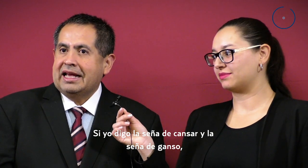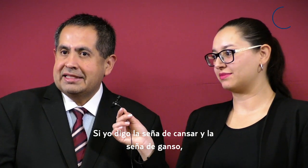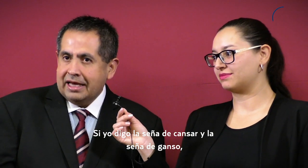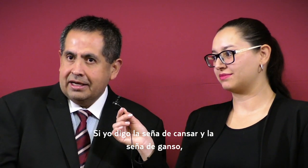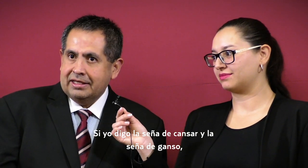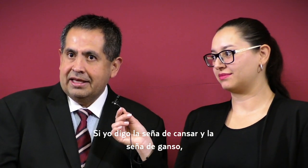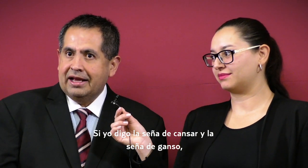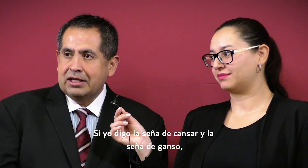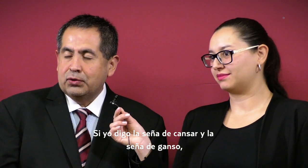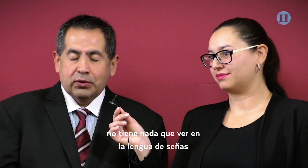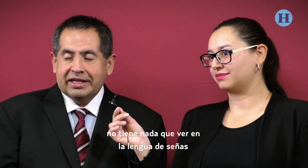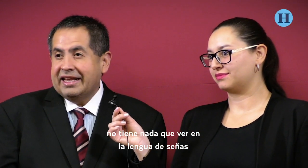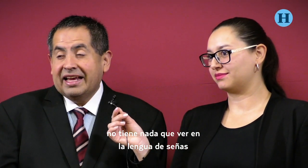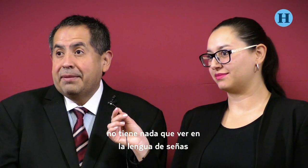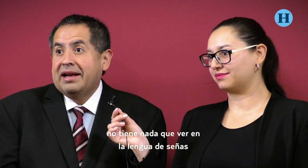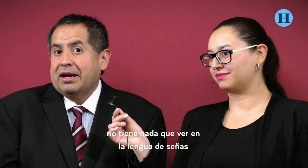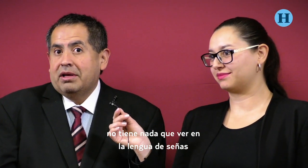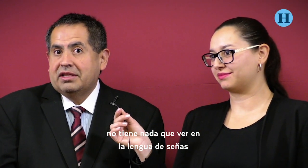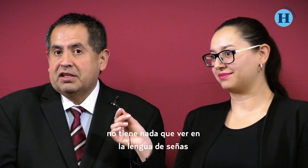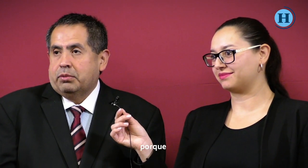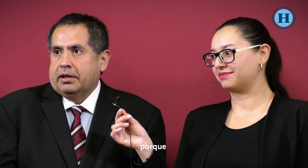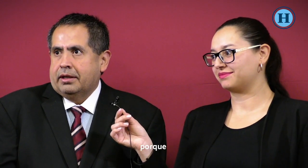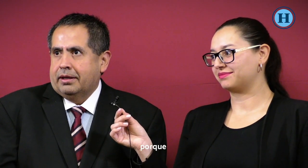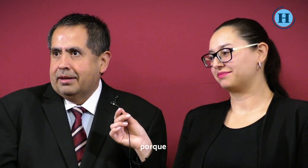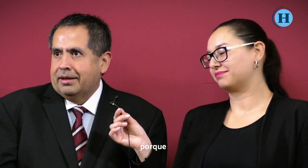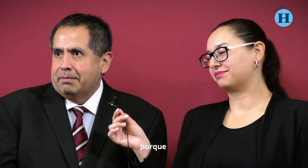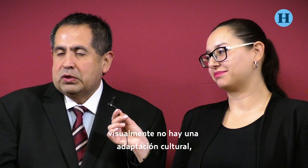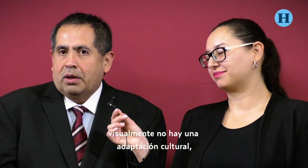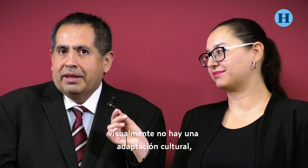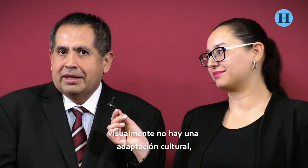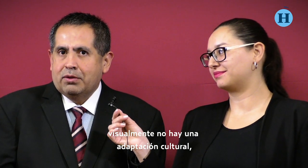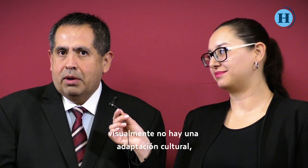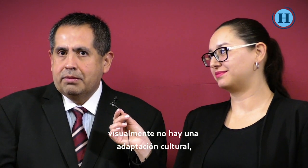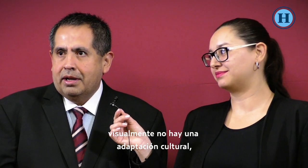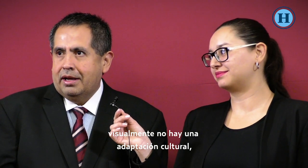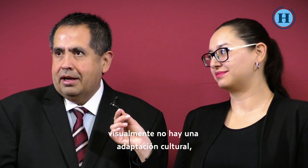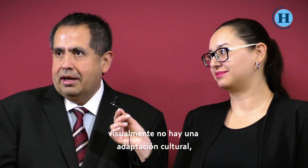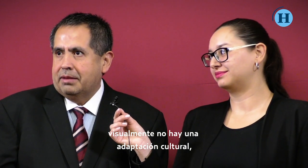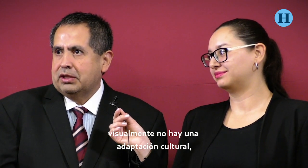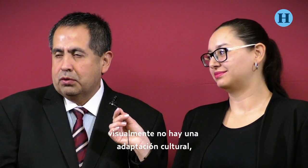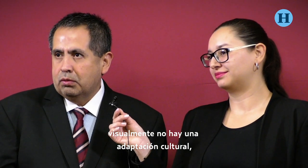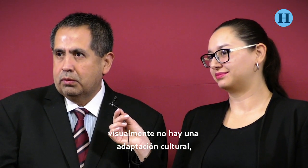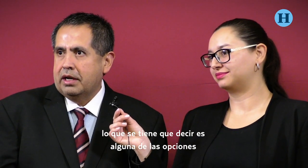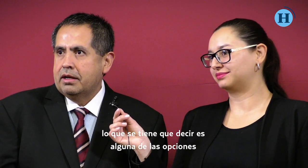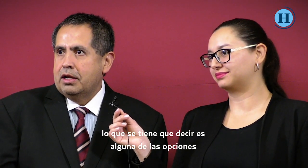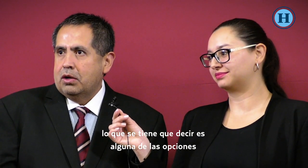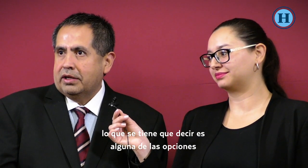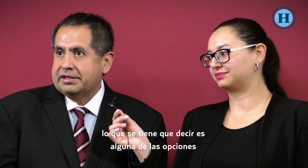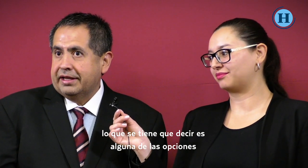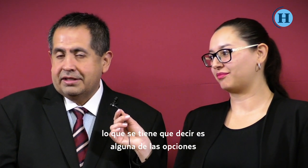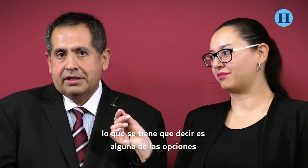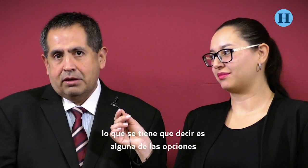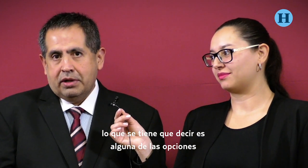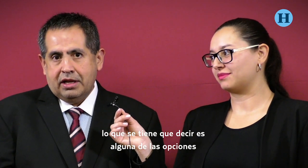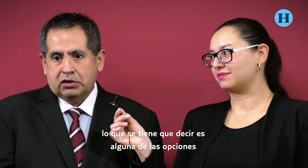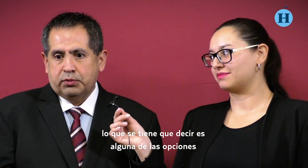seña de cansar y la seña de ganso, no tienen nada que ver en lengua de señas, porque visualmente no hay una adaptación cultural. Lo que